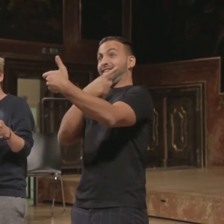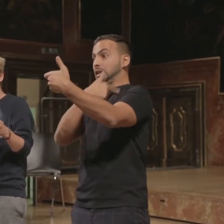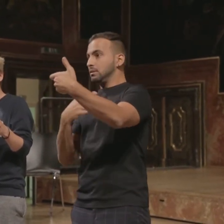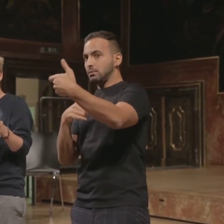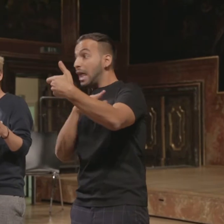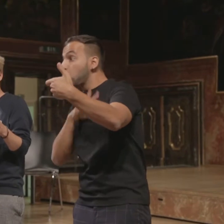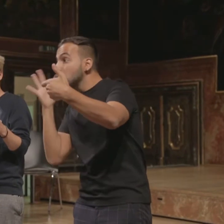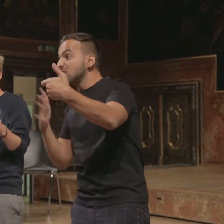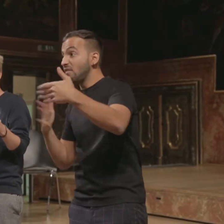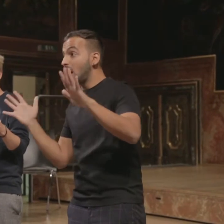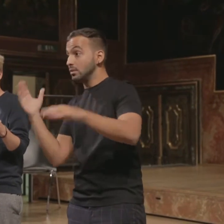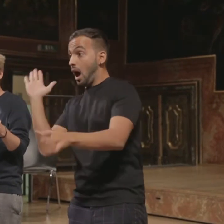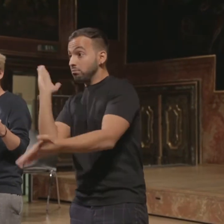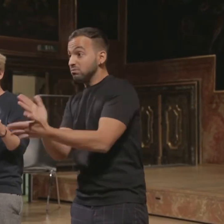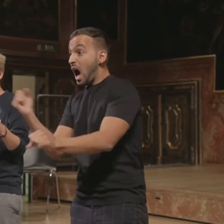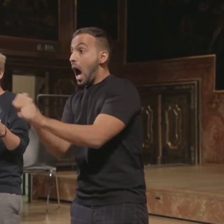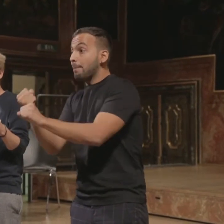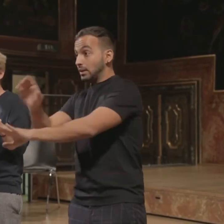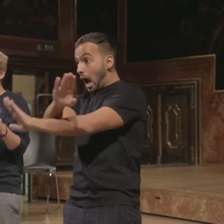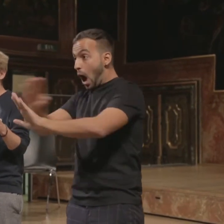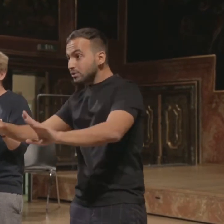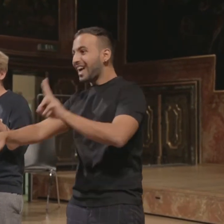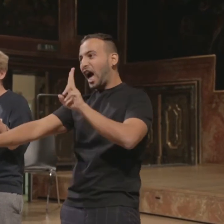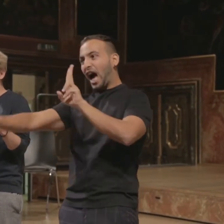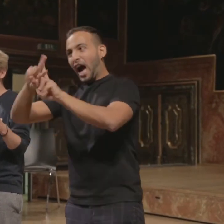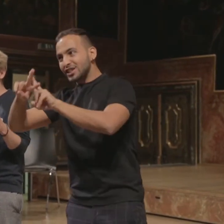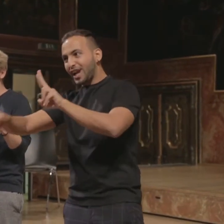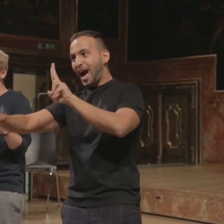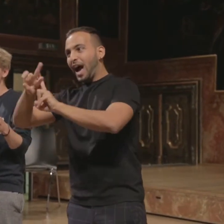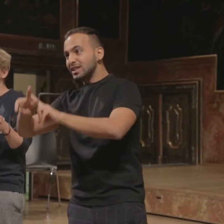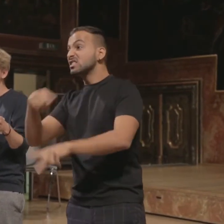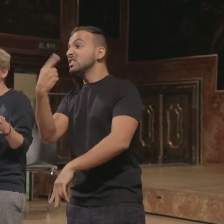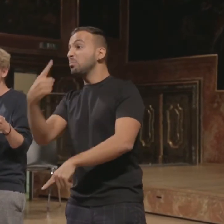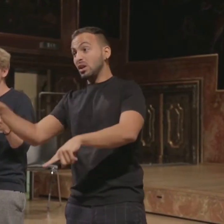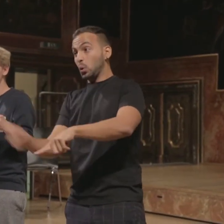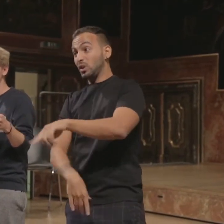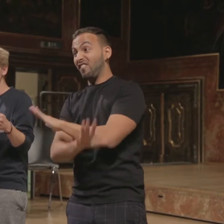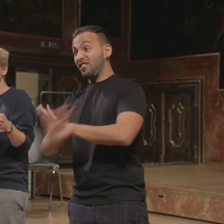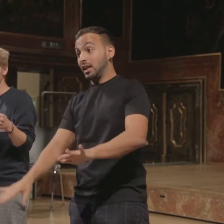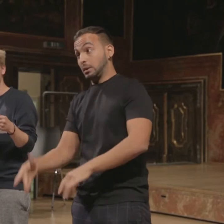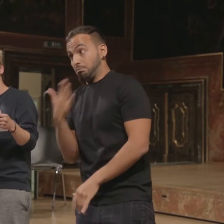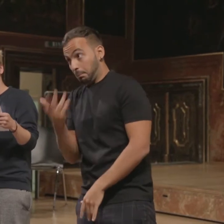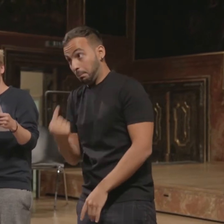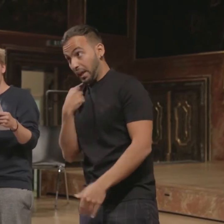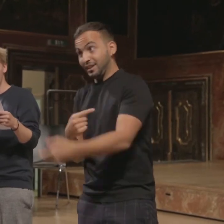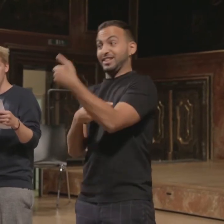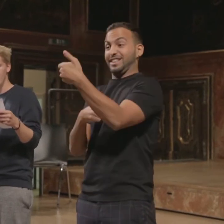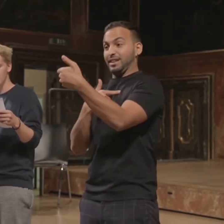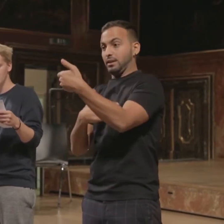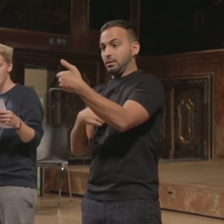Ankes Silhouette an der Tür. Bildunterschrift Anke hat kündigt. Hashtag YOLO Oma sah den Snap, als sie